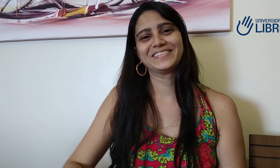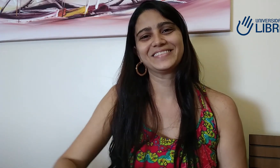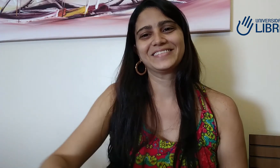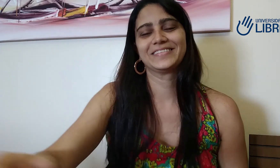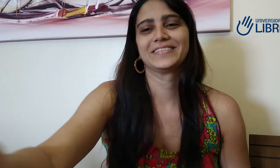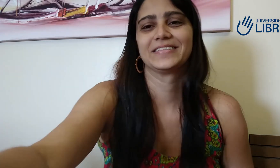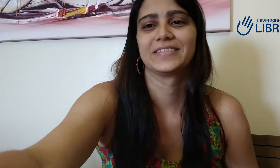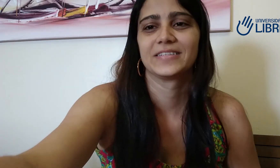muito obrigada mesmo. Tchau. Tchau. Tchau.